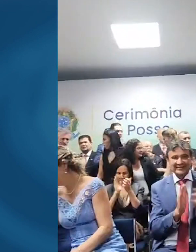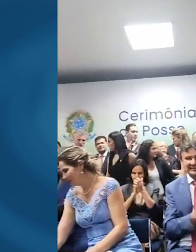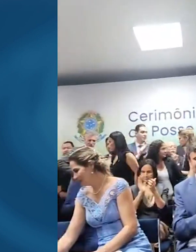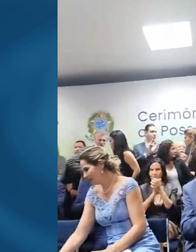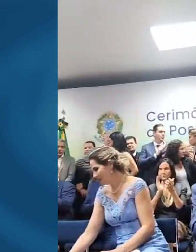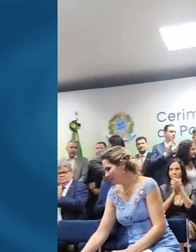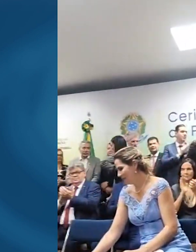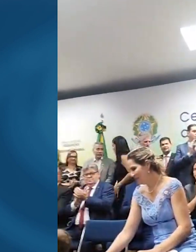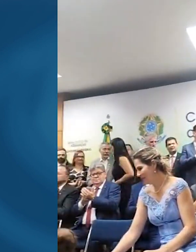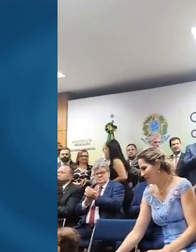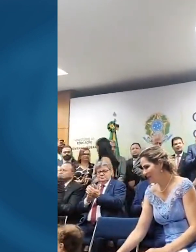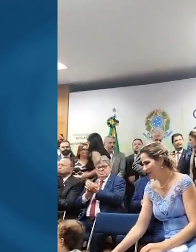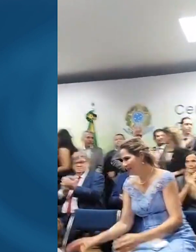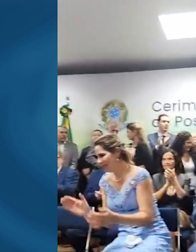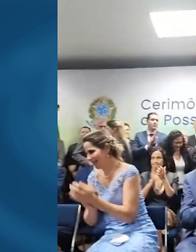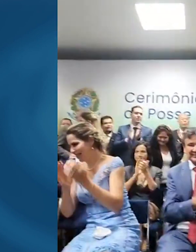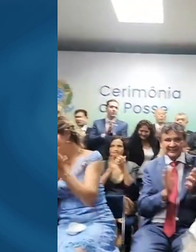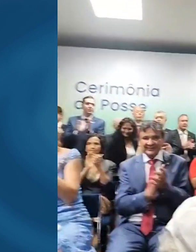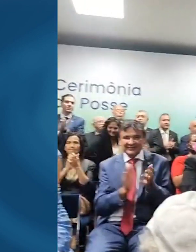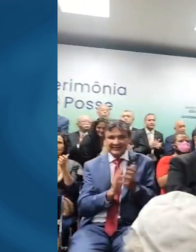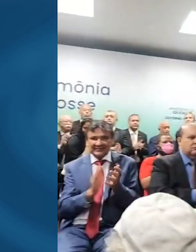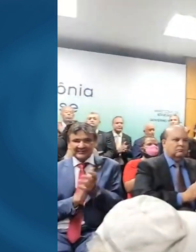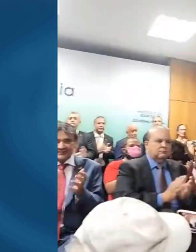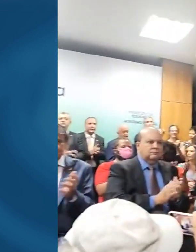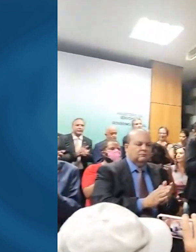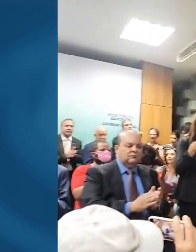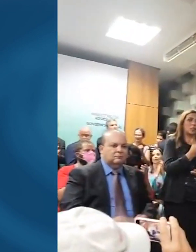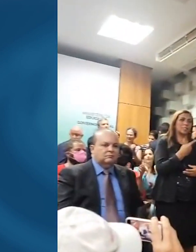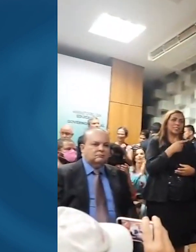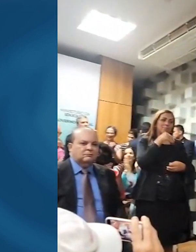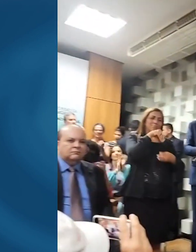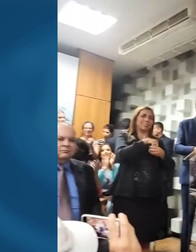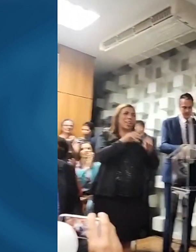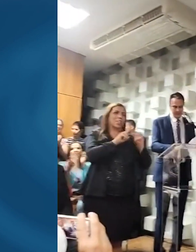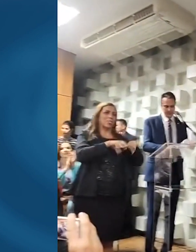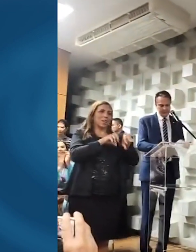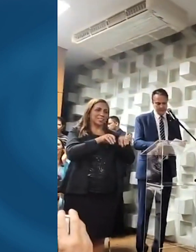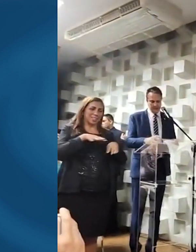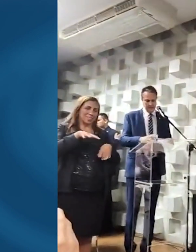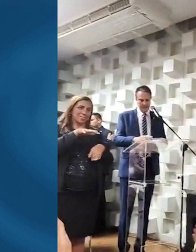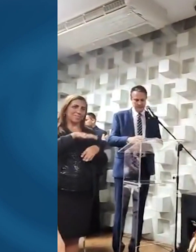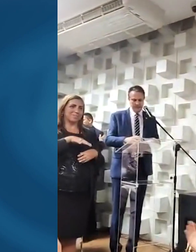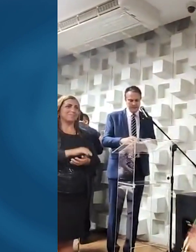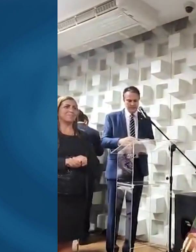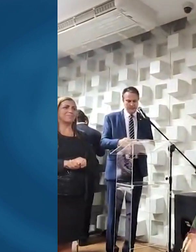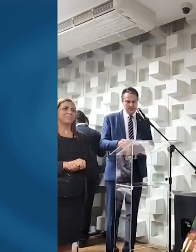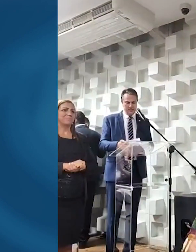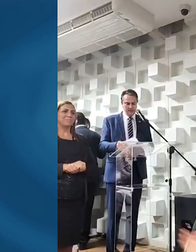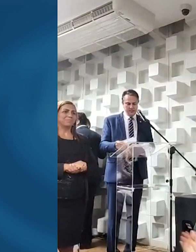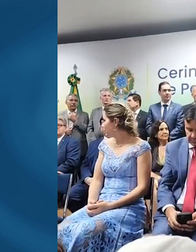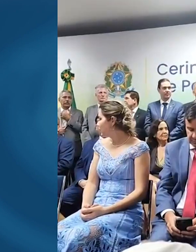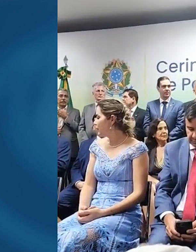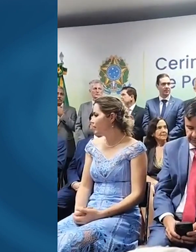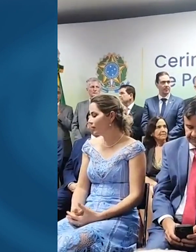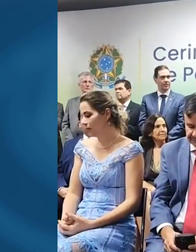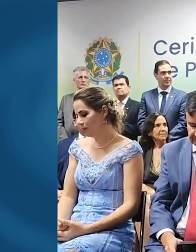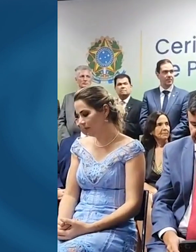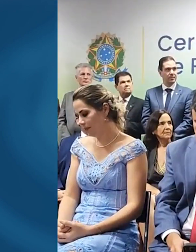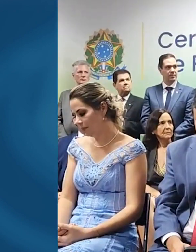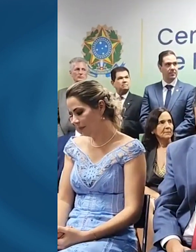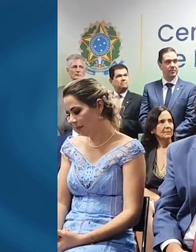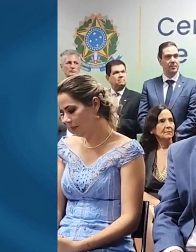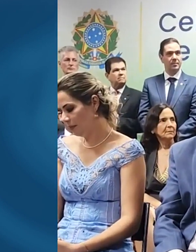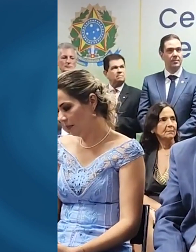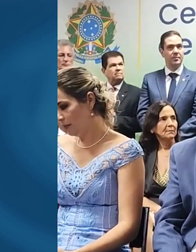Muitos aplausos também ao saudar a ex-governadora e agora secretária executiva do MEC, Isolda Sela. Estará ao meu